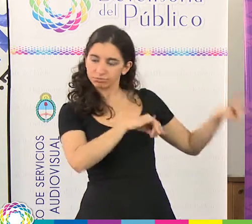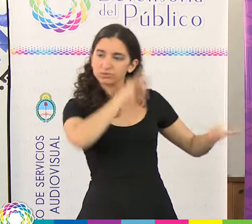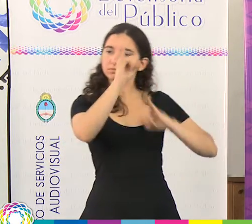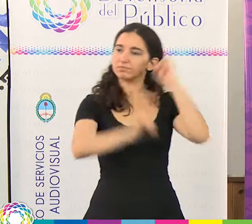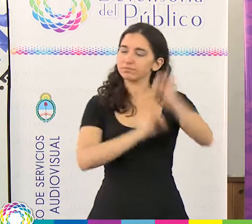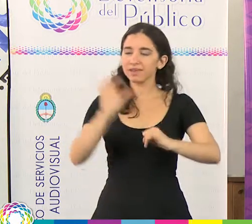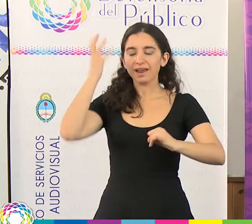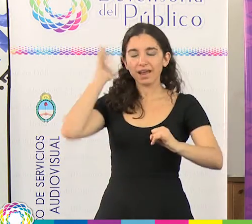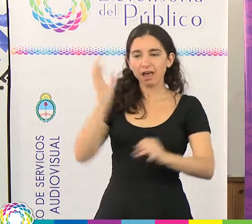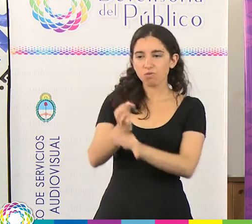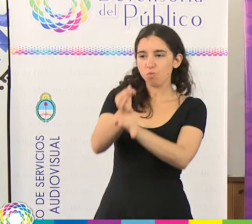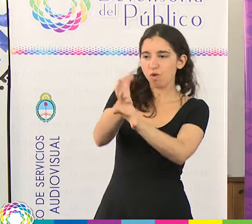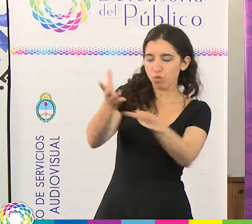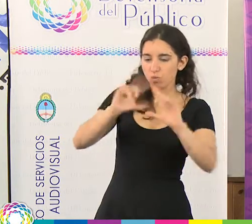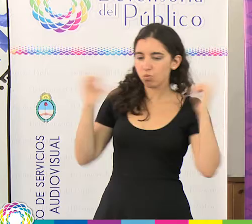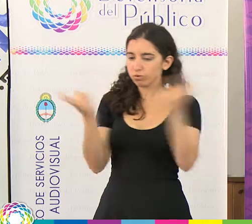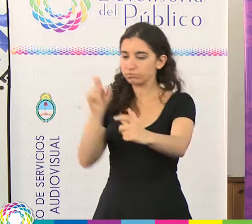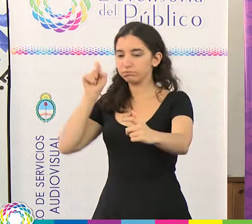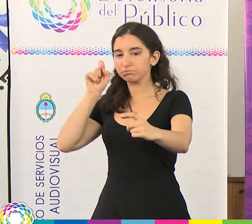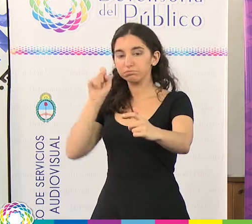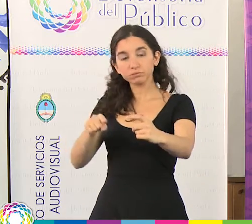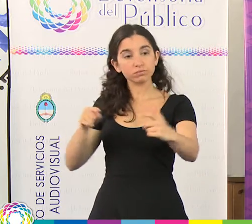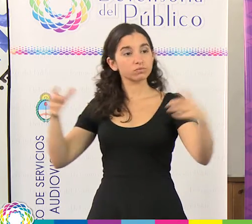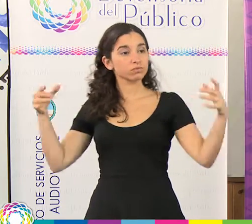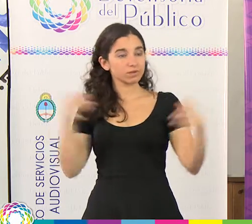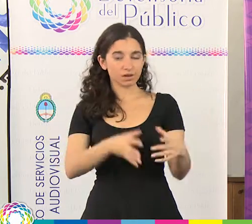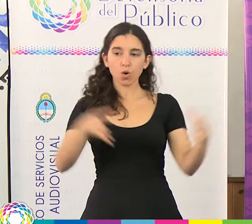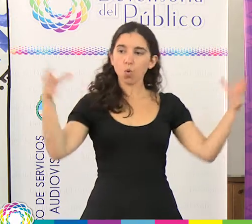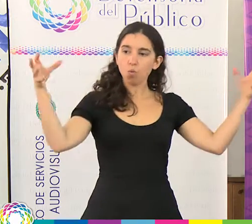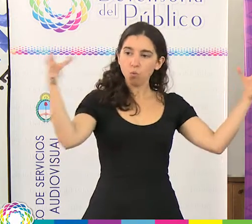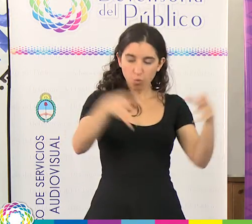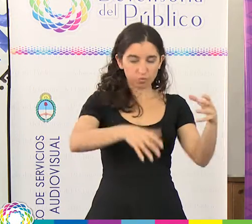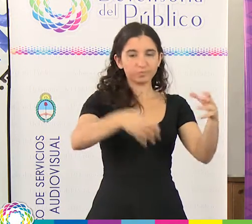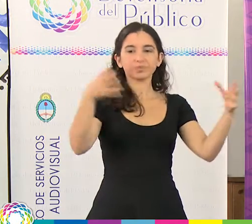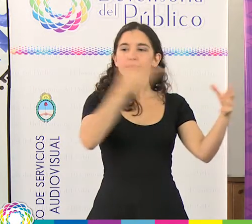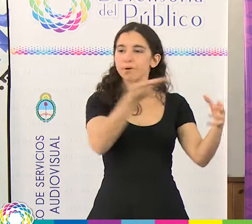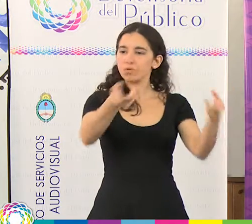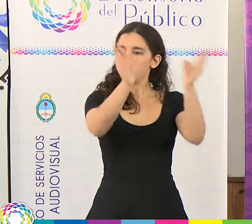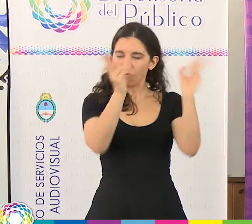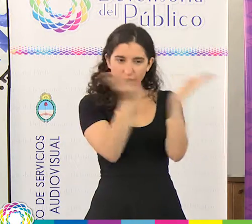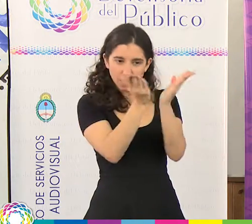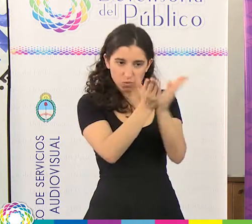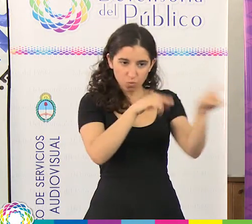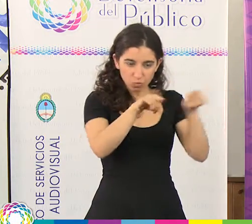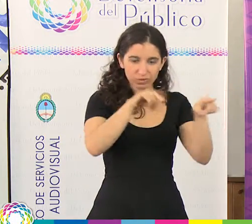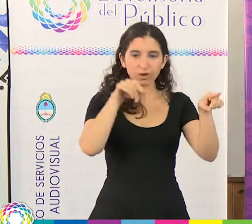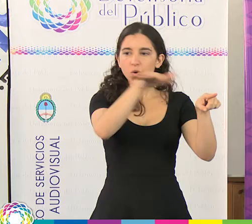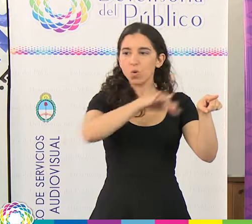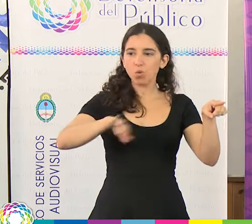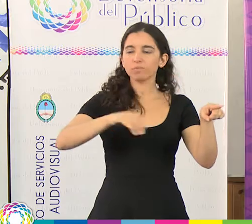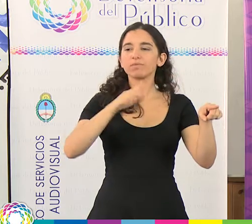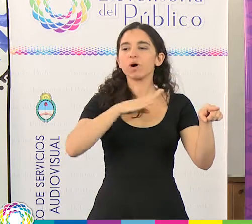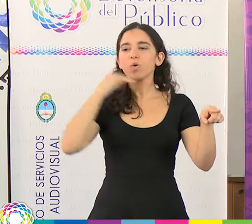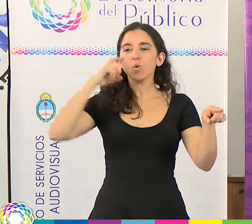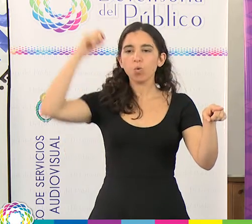radio socioeducativa. Nosotros pertenecemos al Instituto Superior de Formación Docente Nº 8 Juan Amanso de Junín de los